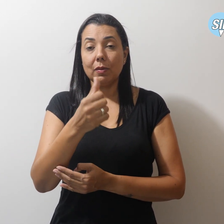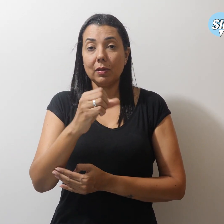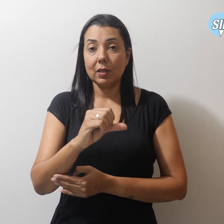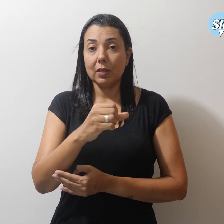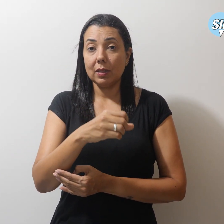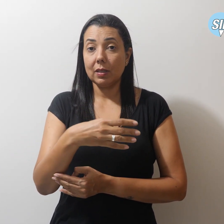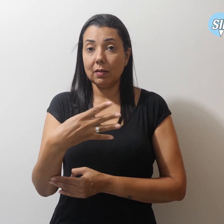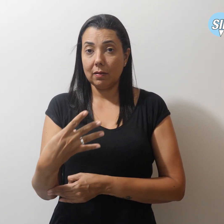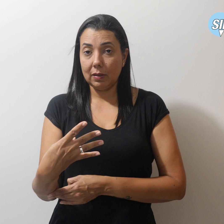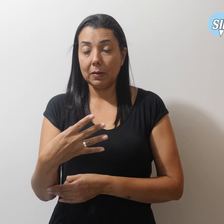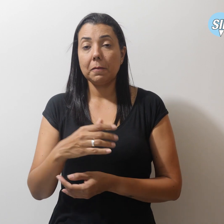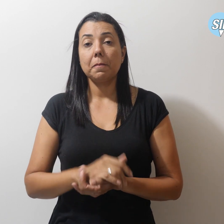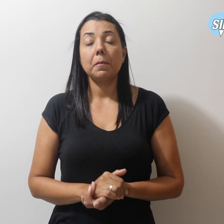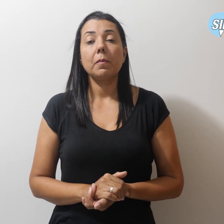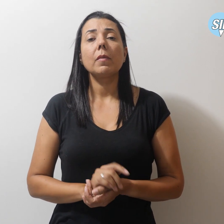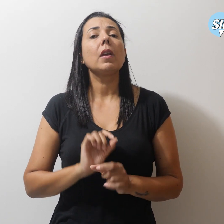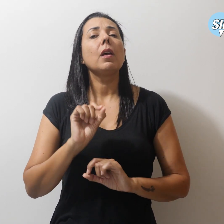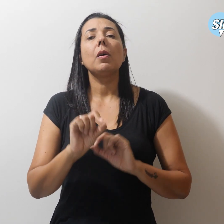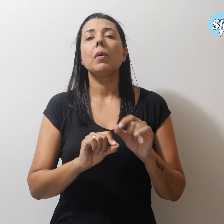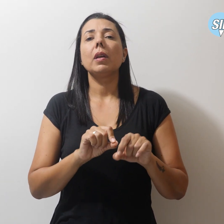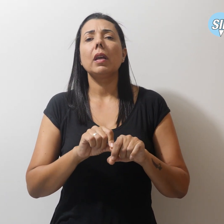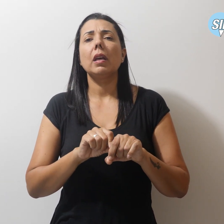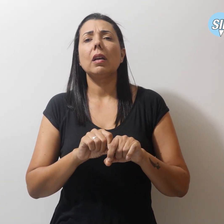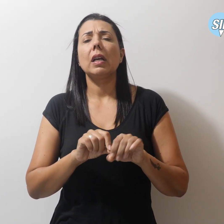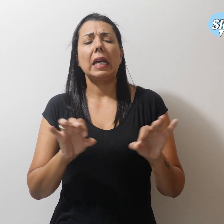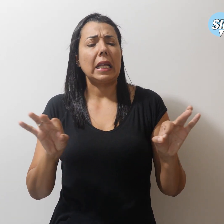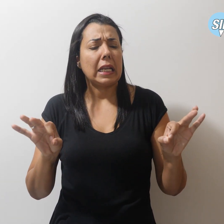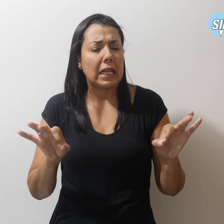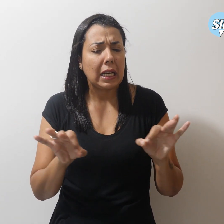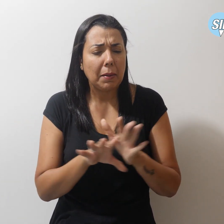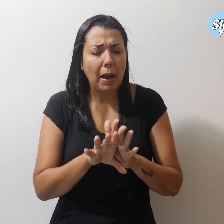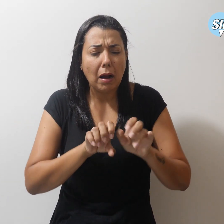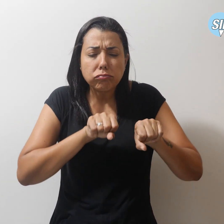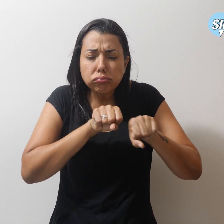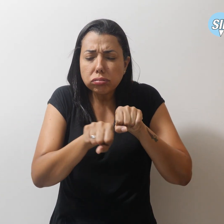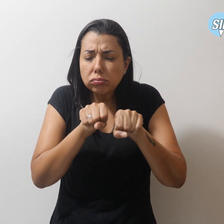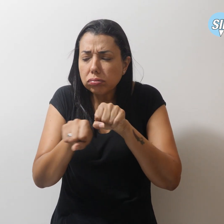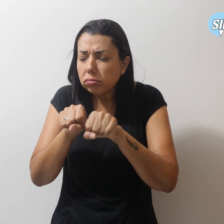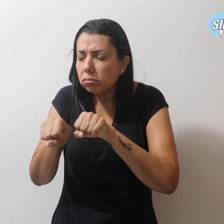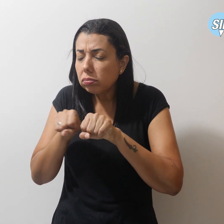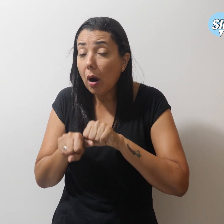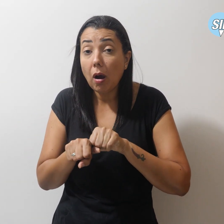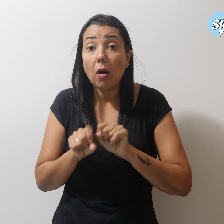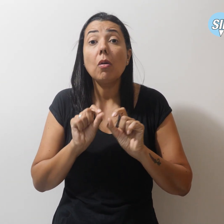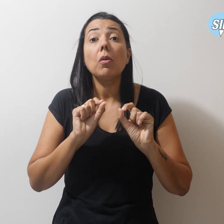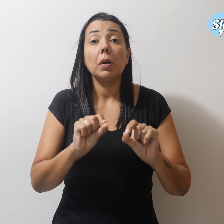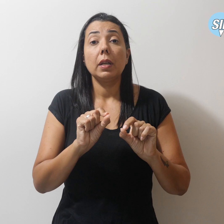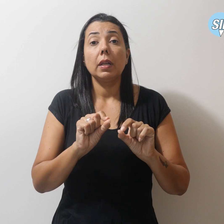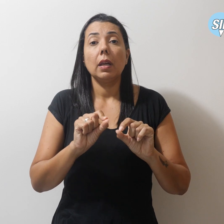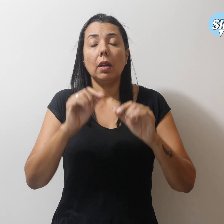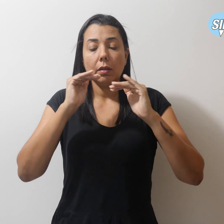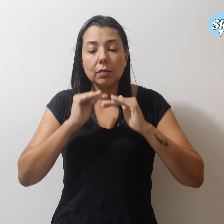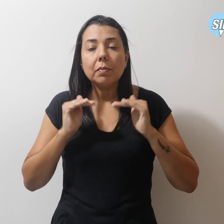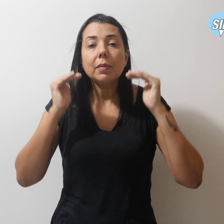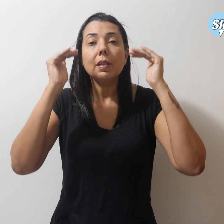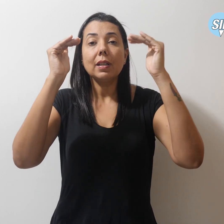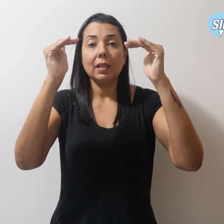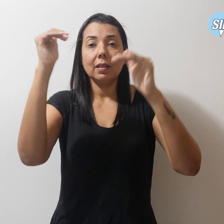era estrangular até destruir completamente a soberania do Brasil e